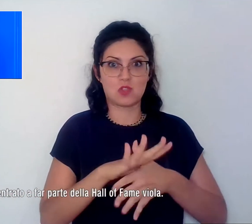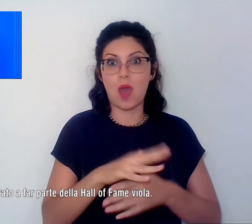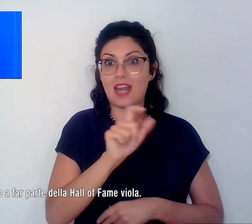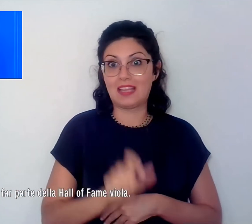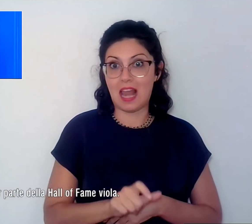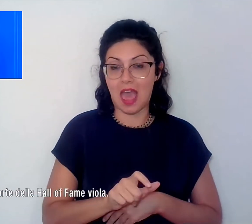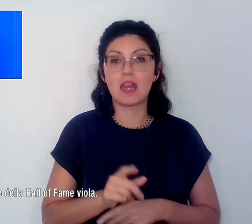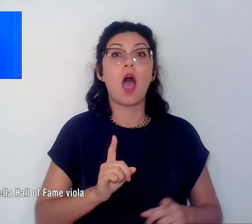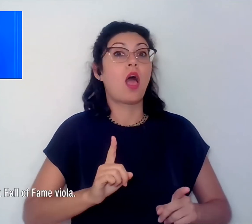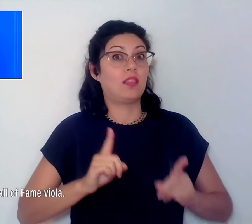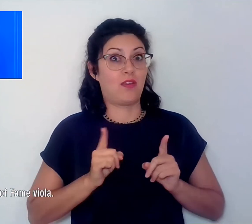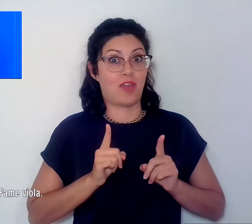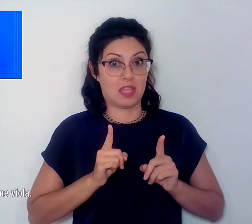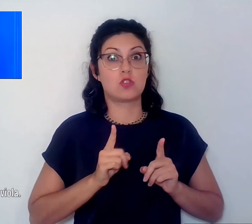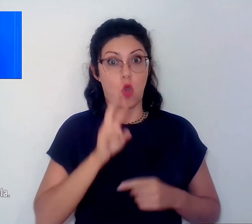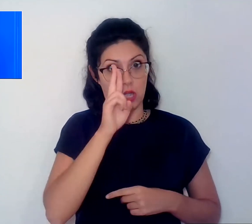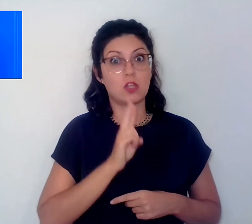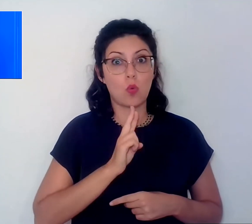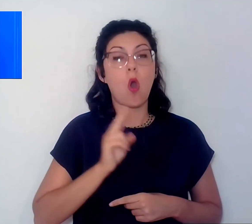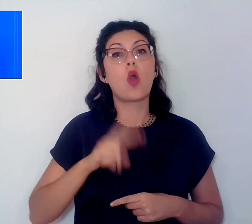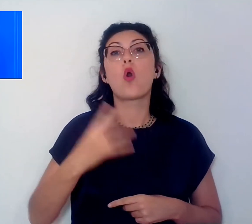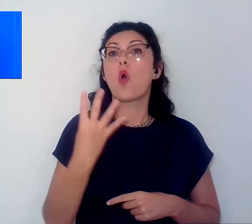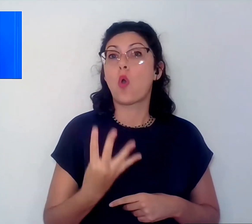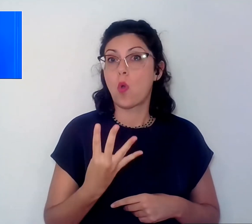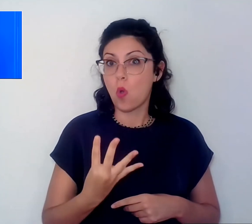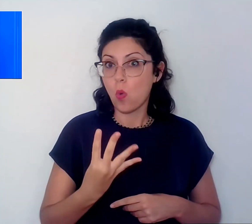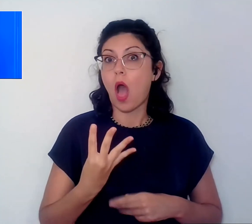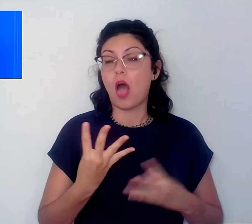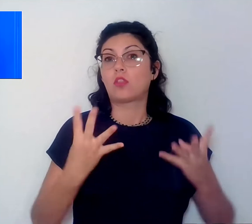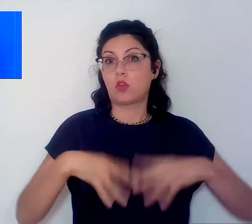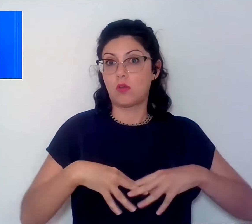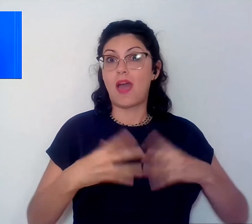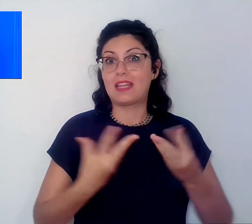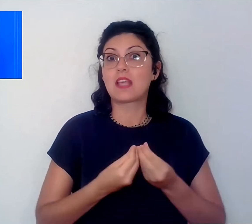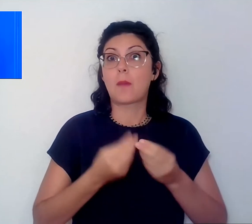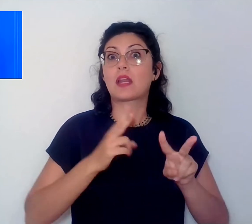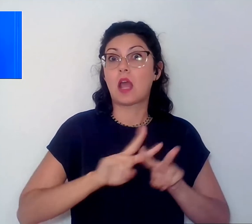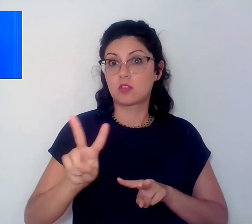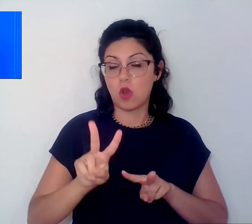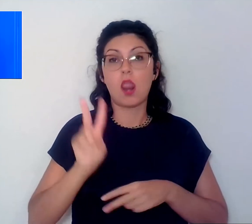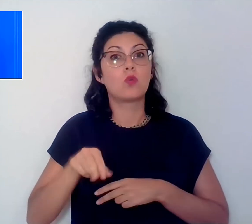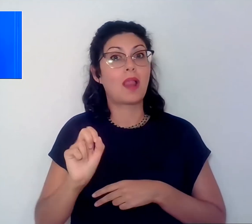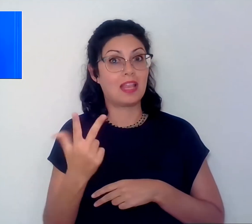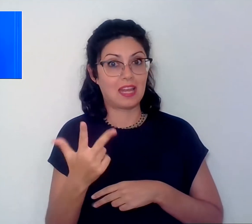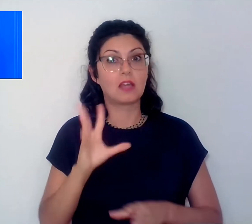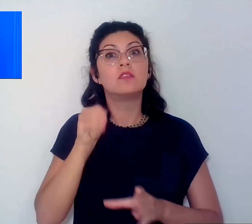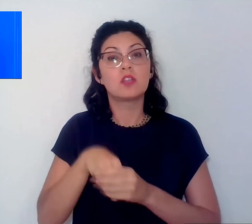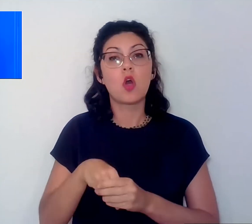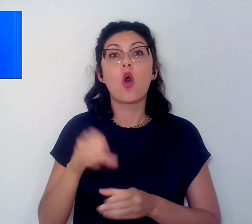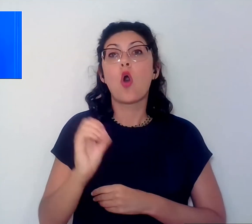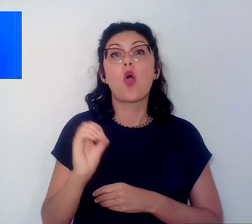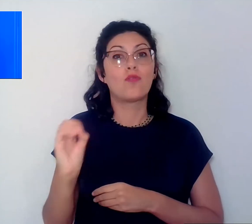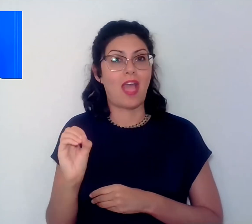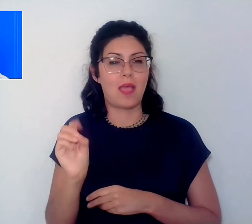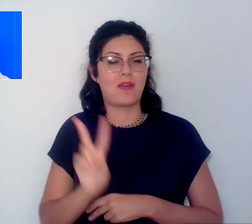di ruolo, ha giocato anche quattro gare con la nazionale. Nel 2013 è entrata a far parte della Hall of Fame Viola.